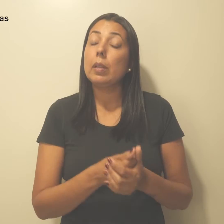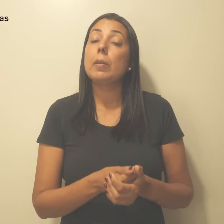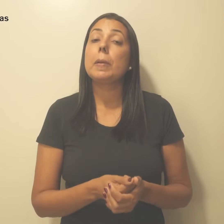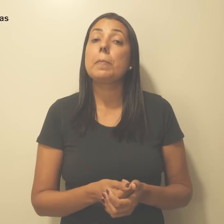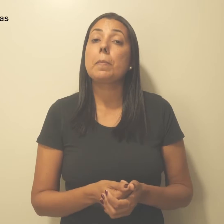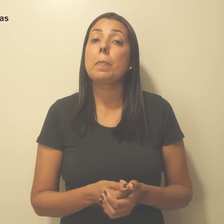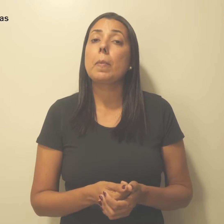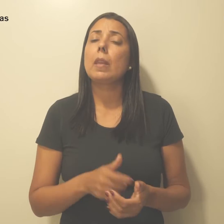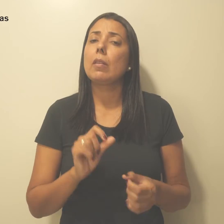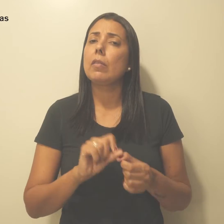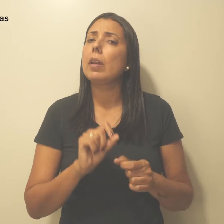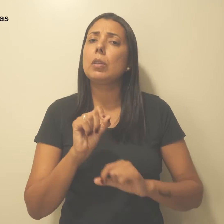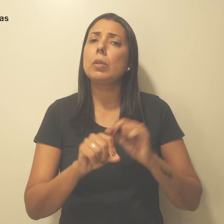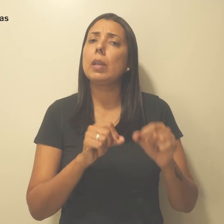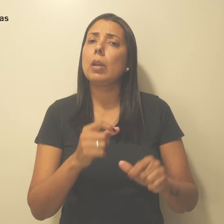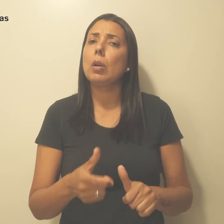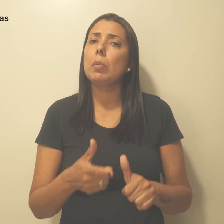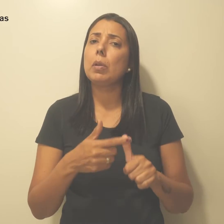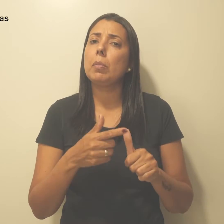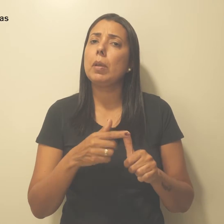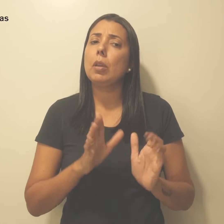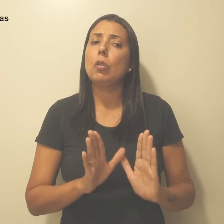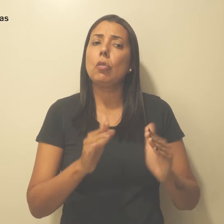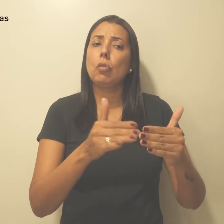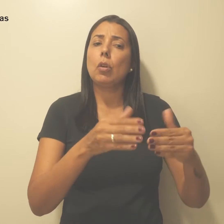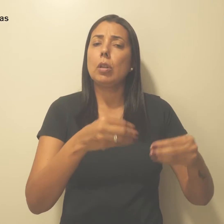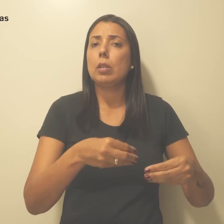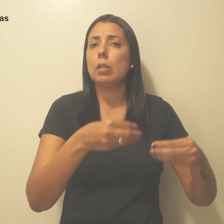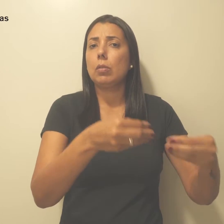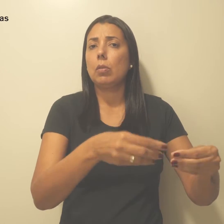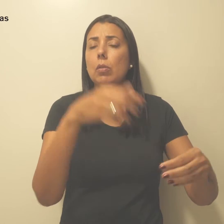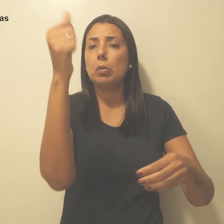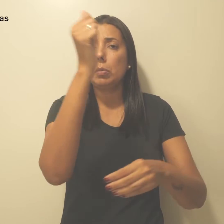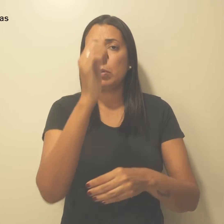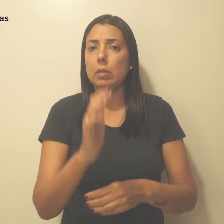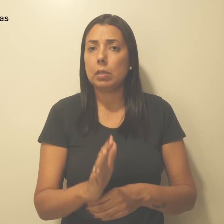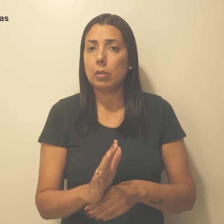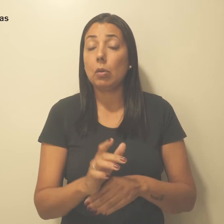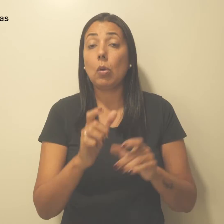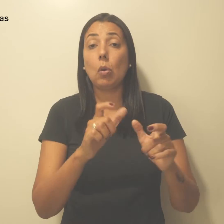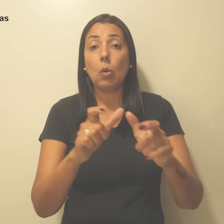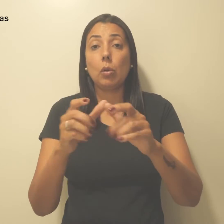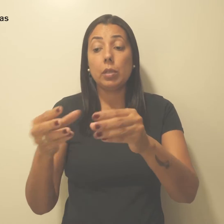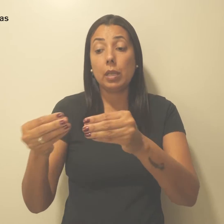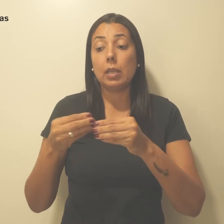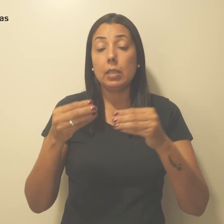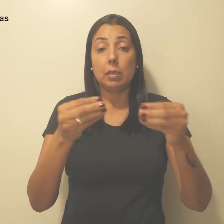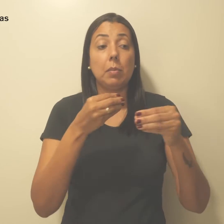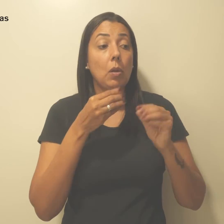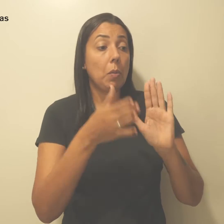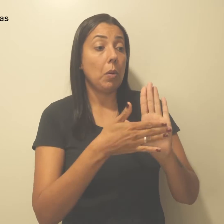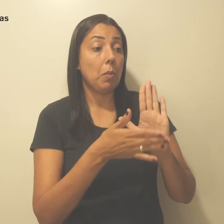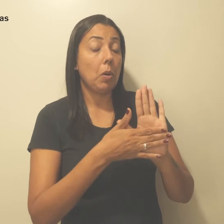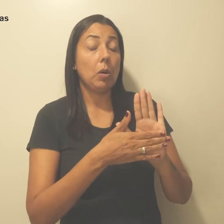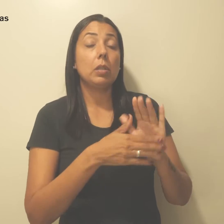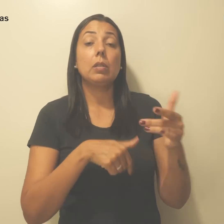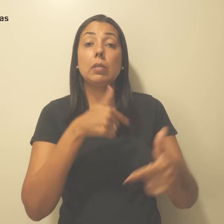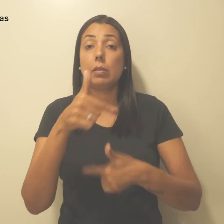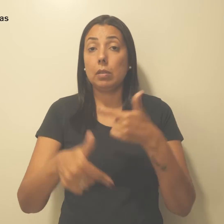realizou o primeiro fórum de entregadores do Brasil, onde recebeu as pautas dos trabalhadores e se